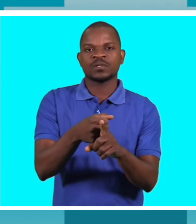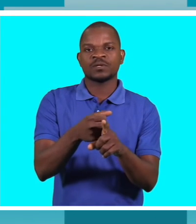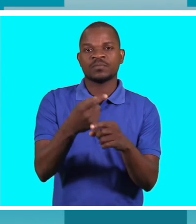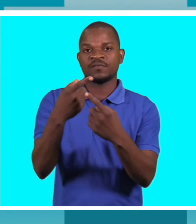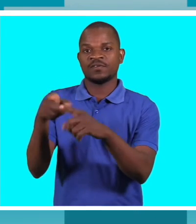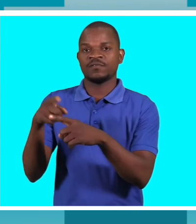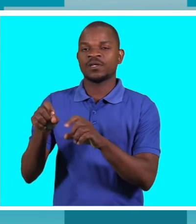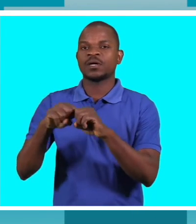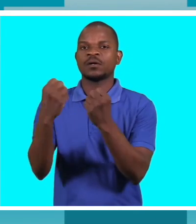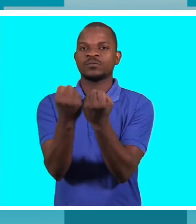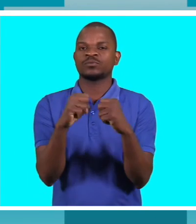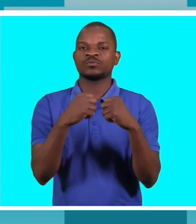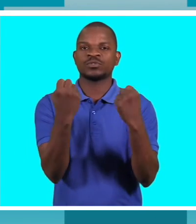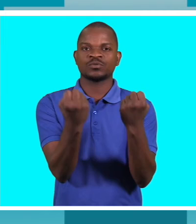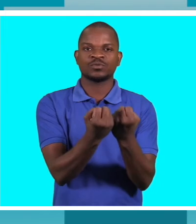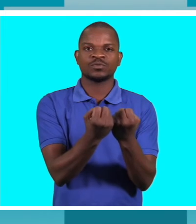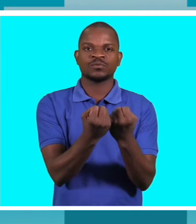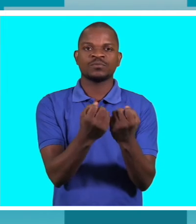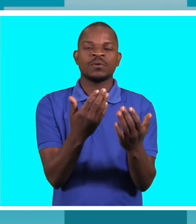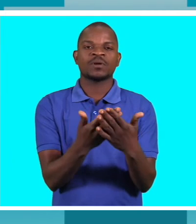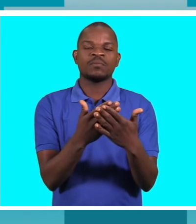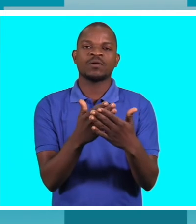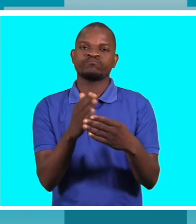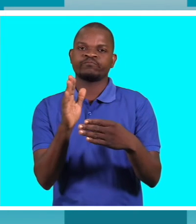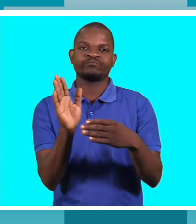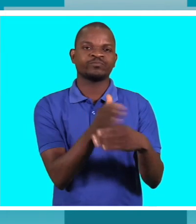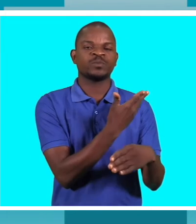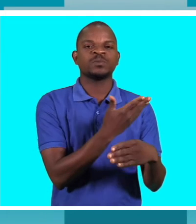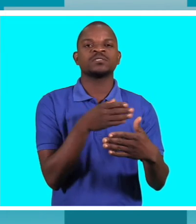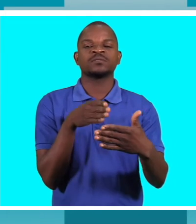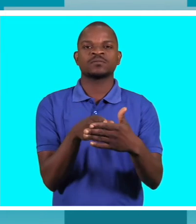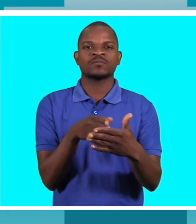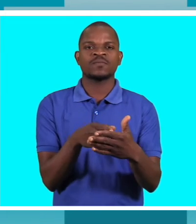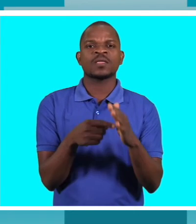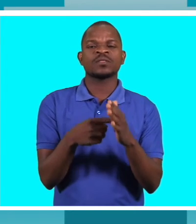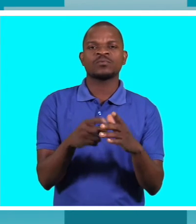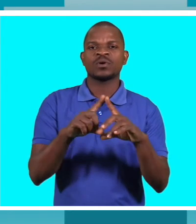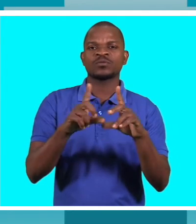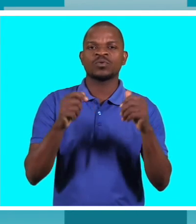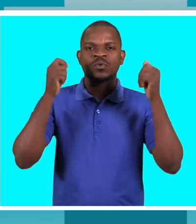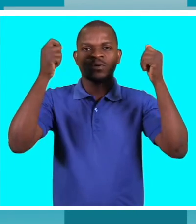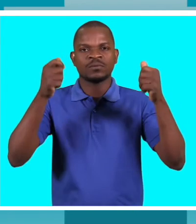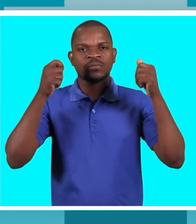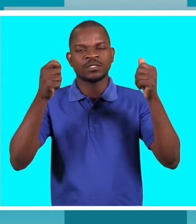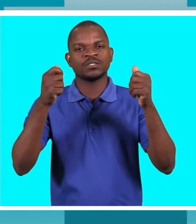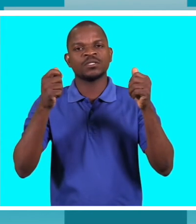algumas algumas algumas barreiras neste caso falo das campanhas que sejam inclusivas